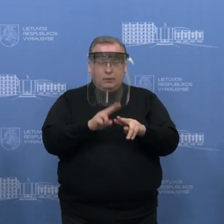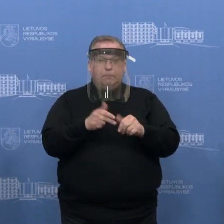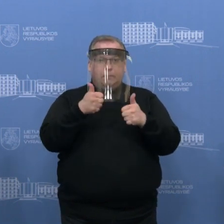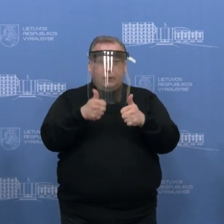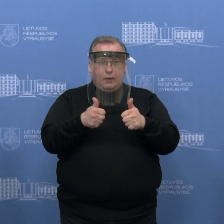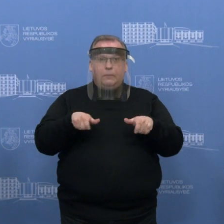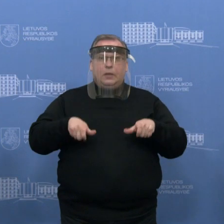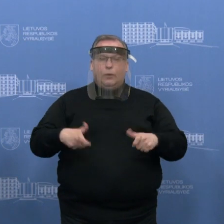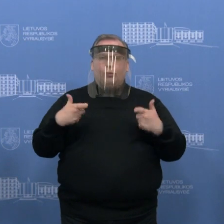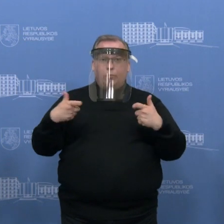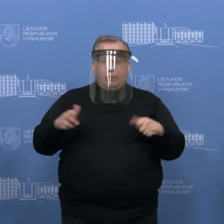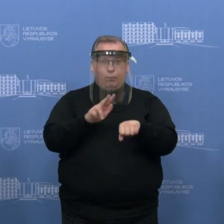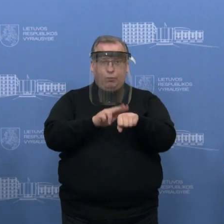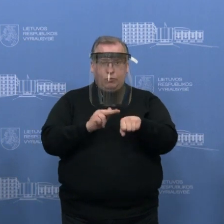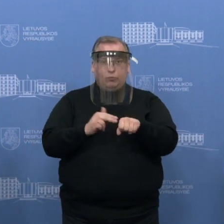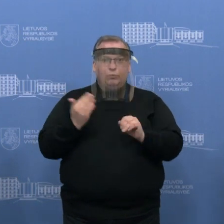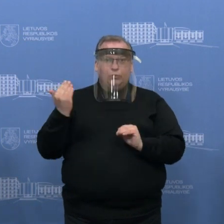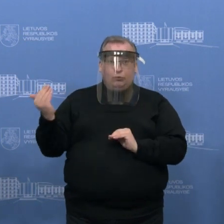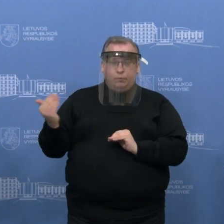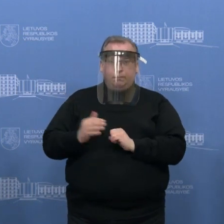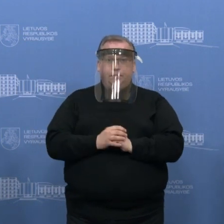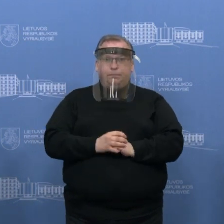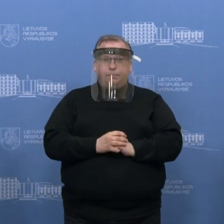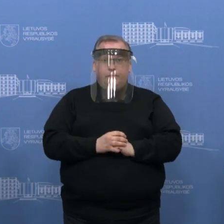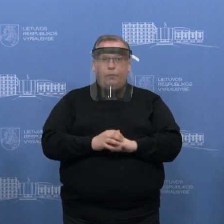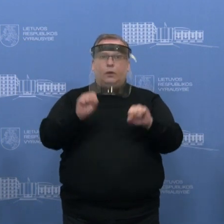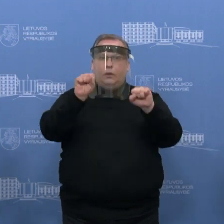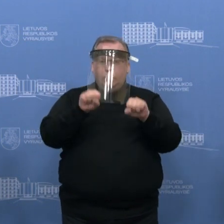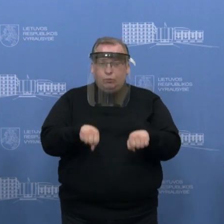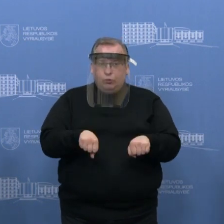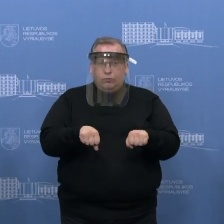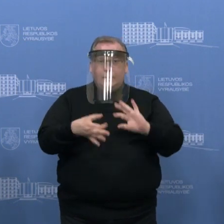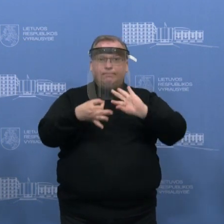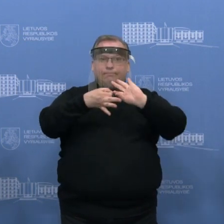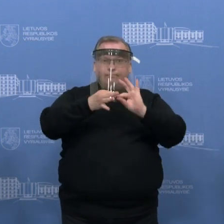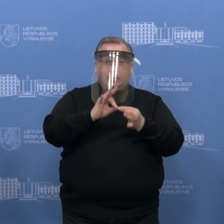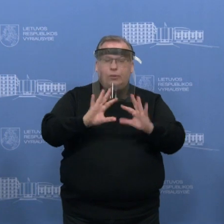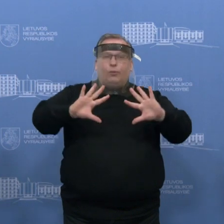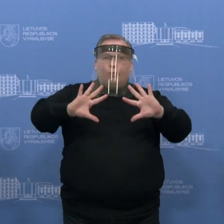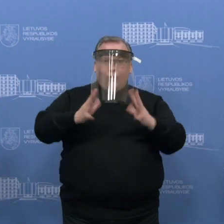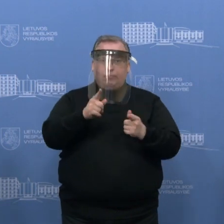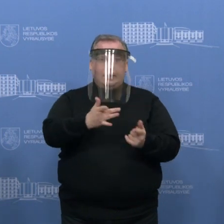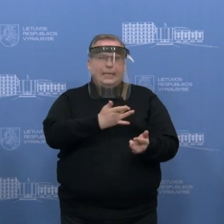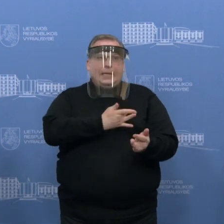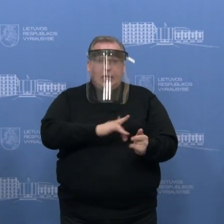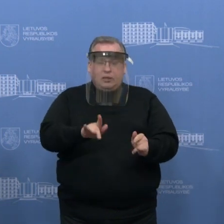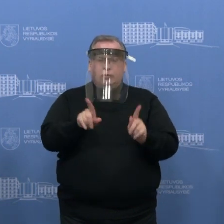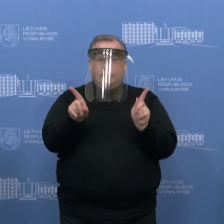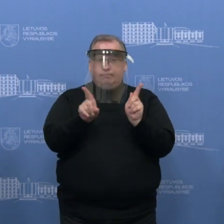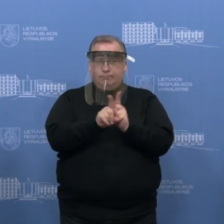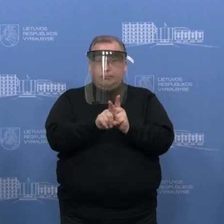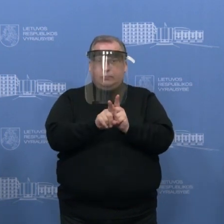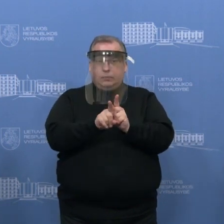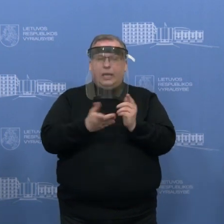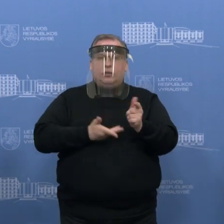Gerai, generaliniam komisarai policijos. Tai galbūt galite detalizuoti šiek tiek, kokias tos griežtos poveikio priemonės bus